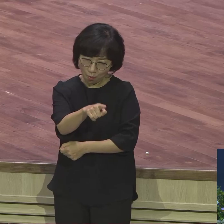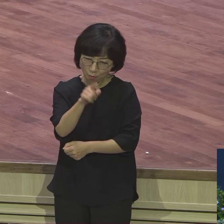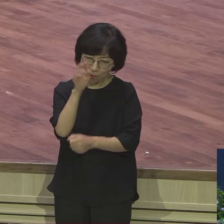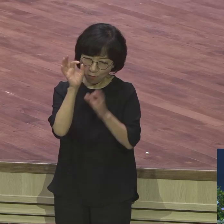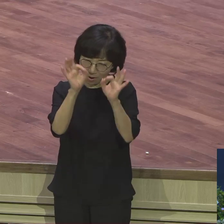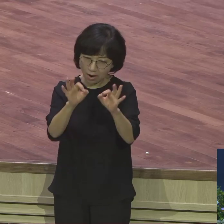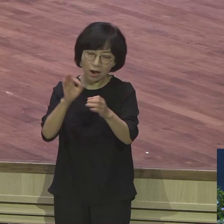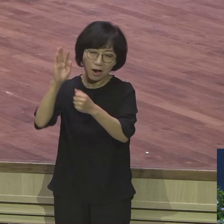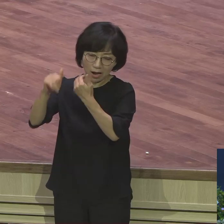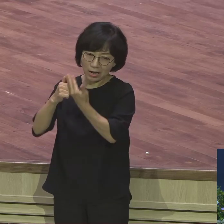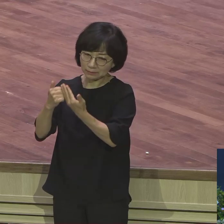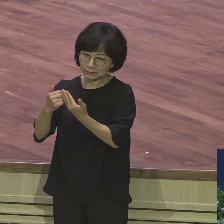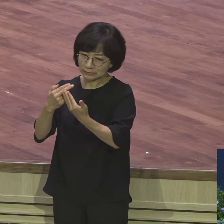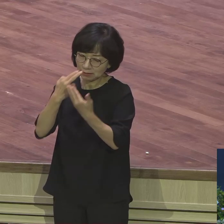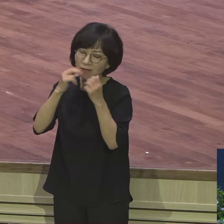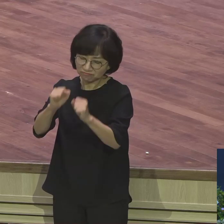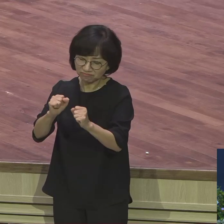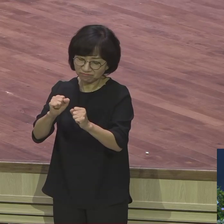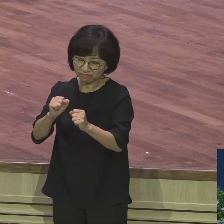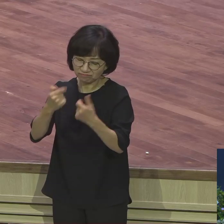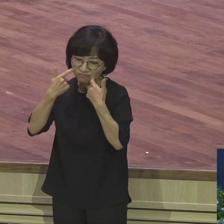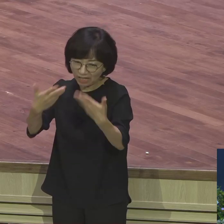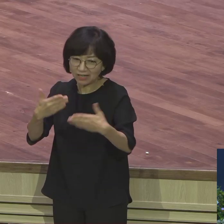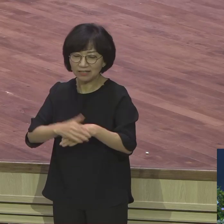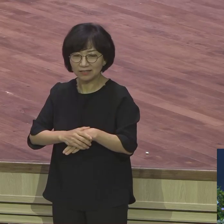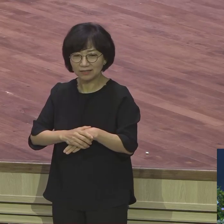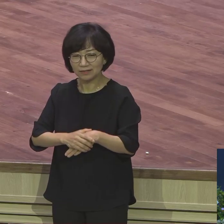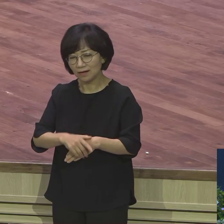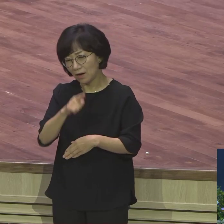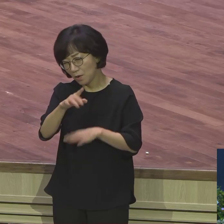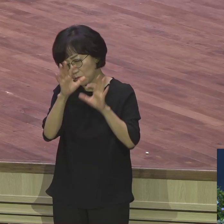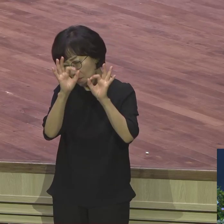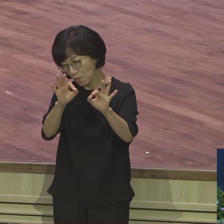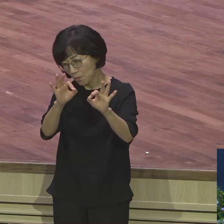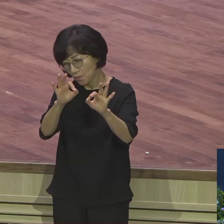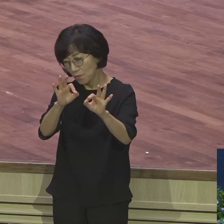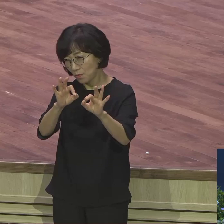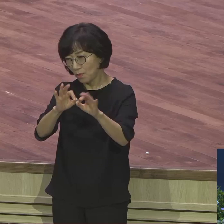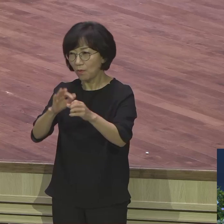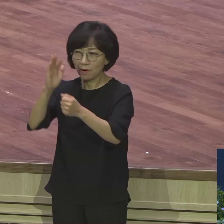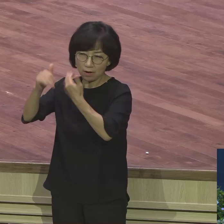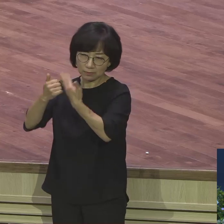있는갑다 너를 보니까 신이 있기는 있는갑다